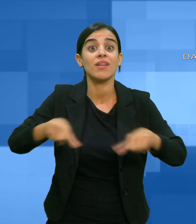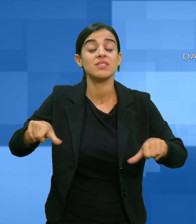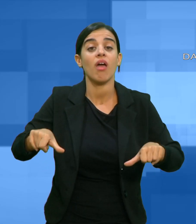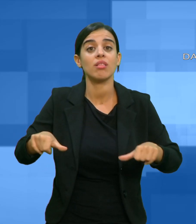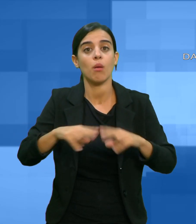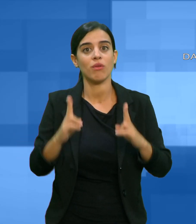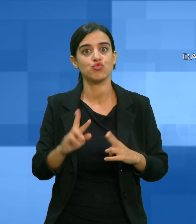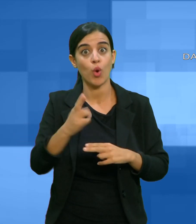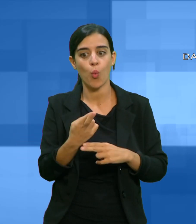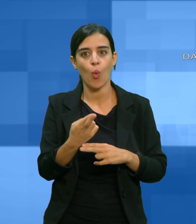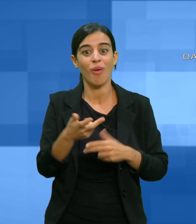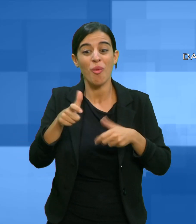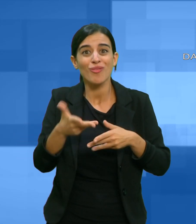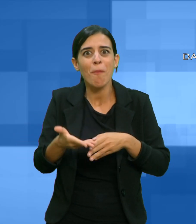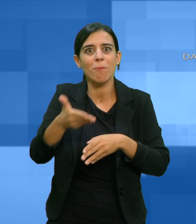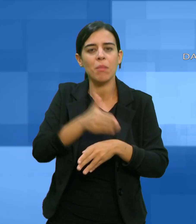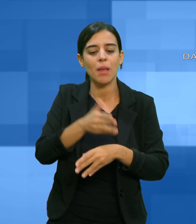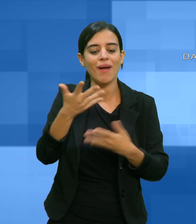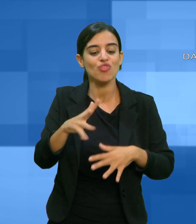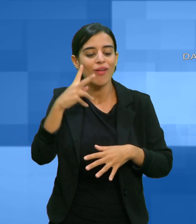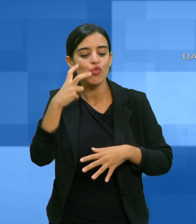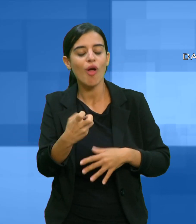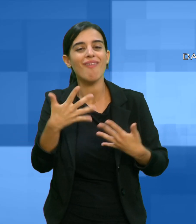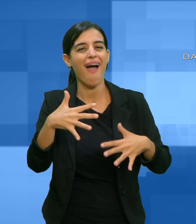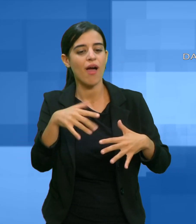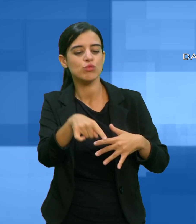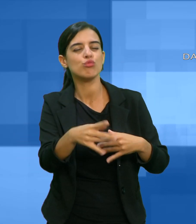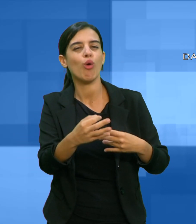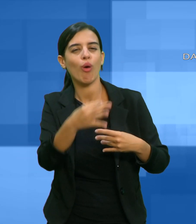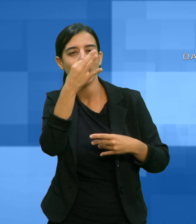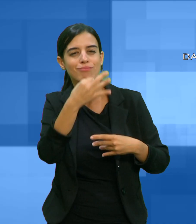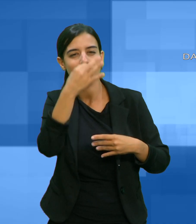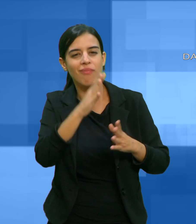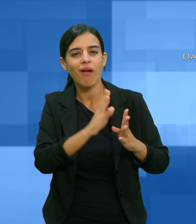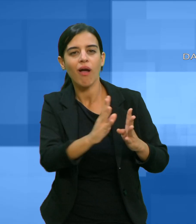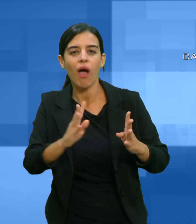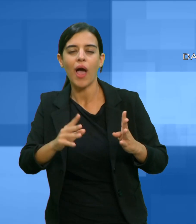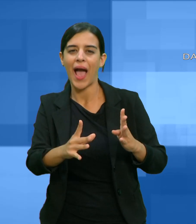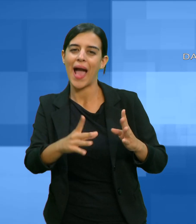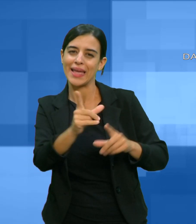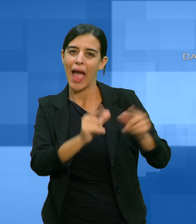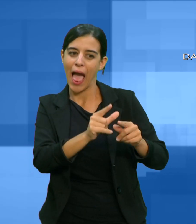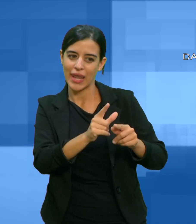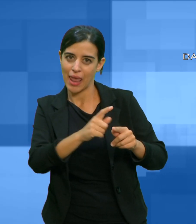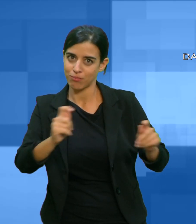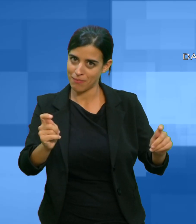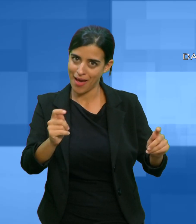vasta piantagione di canapa. Durante il controllo dei carabinieri le